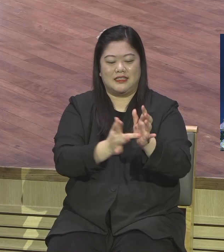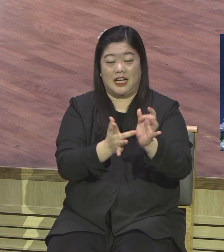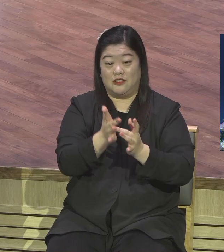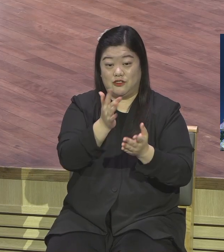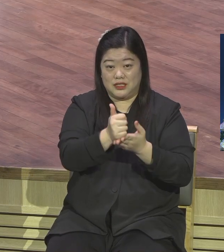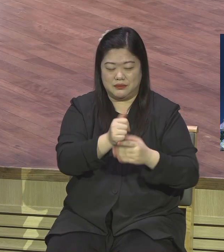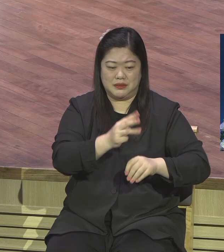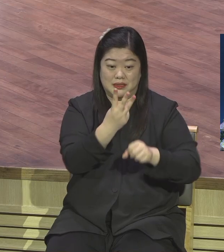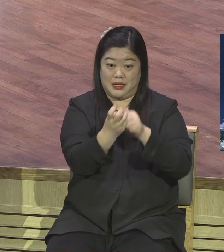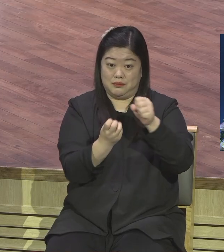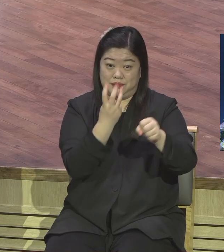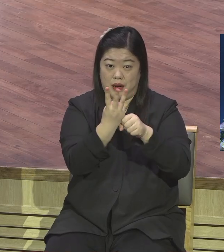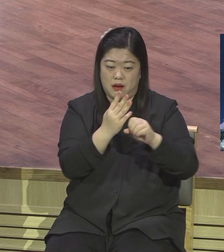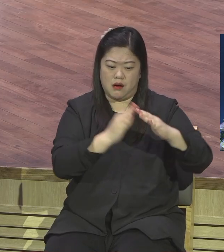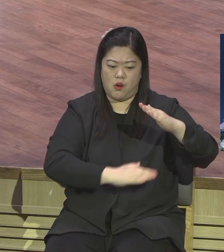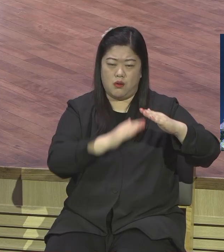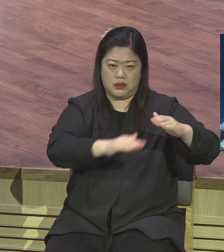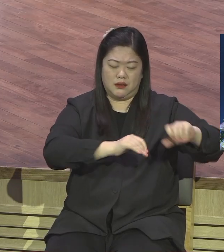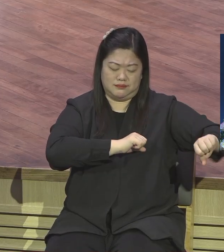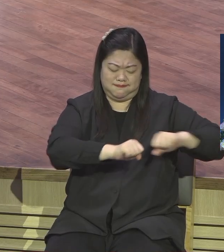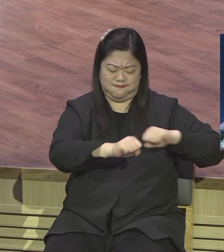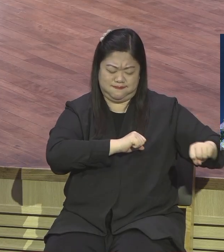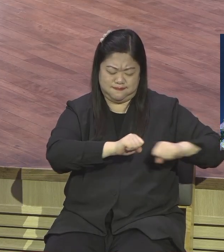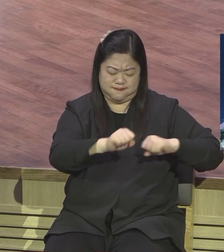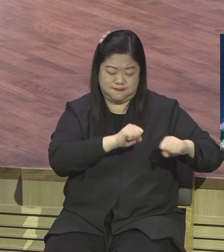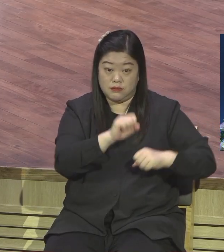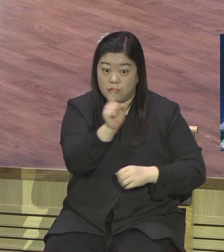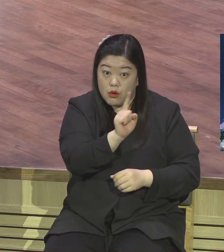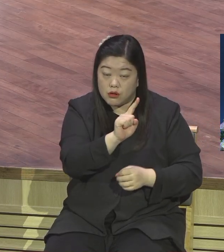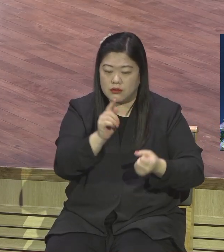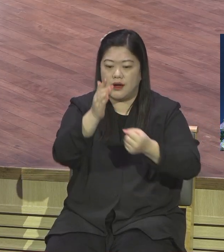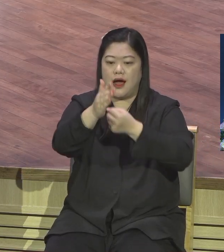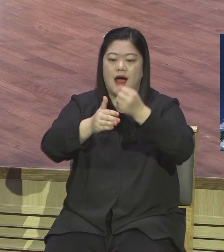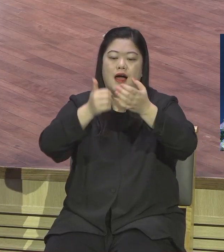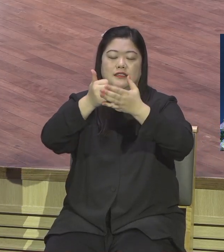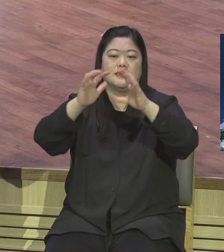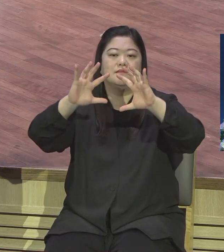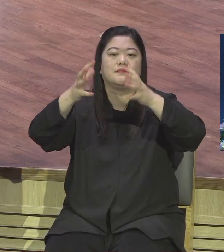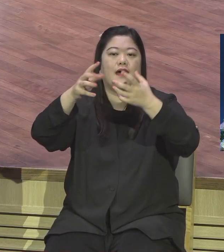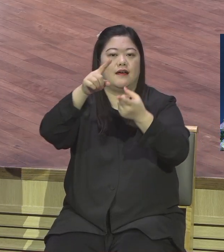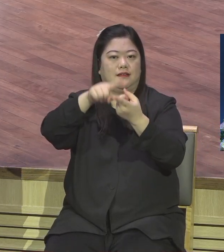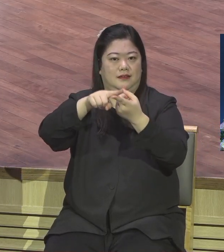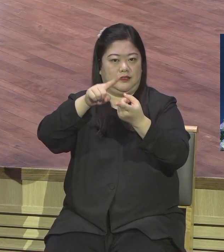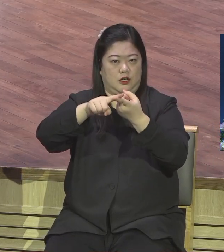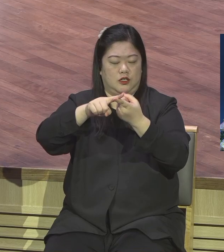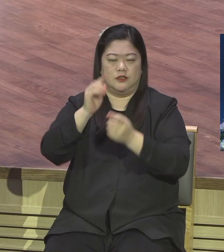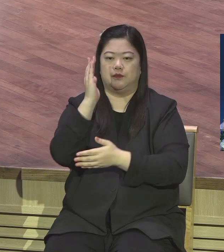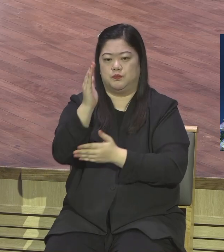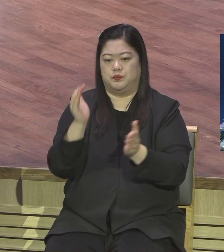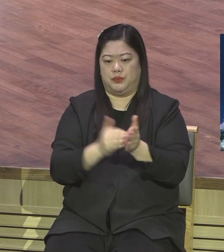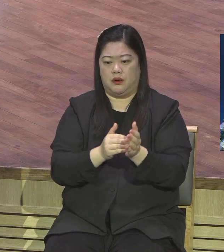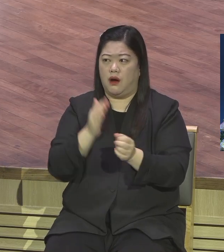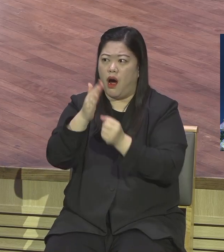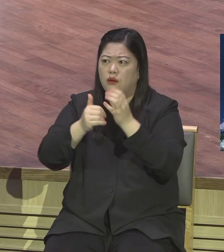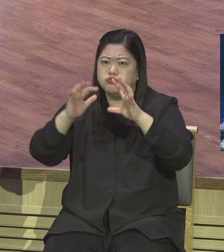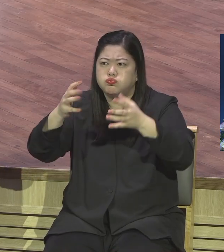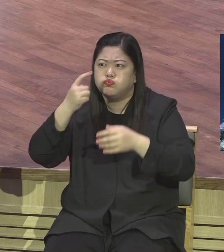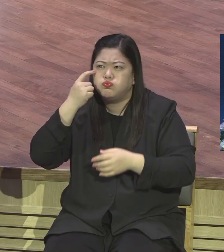것이 뭐냐 하나님의 나라를 말씀해서 아무도 모르고 보이지도 않는 하나님의